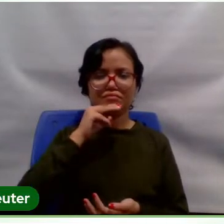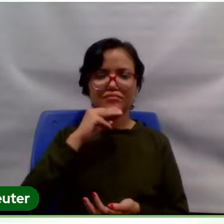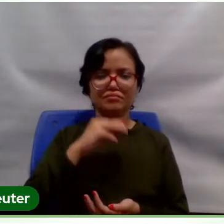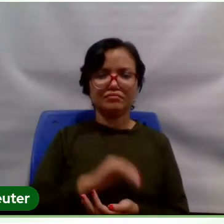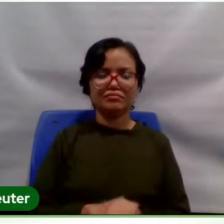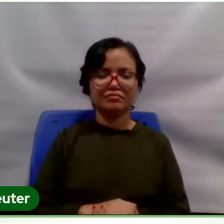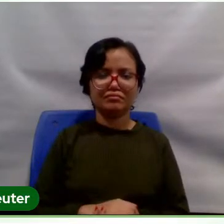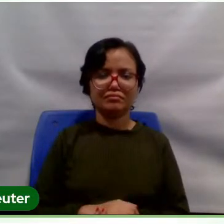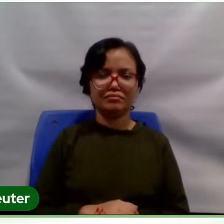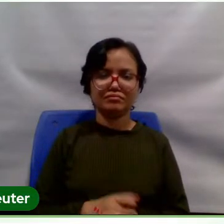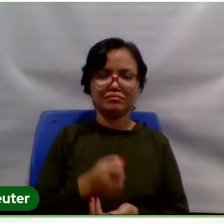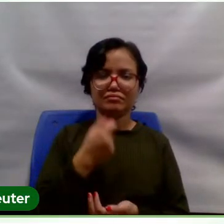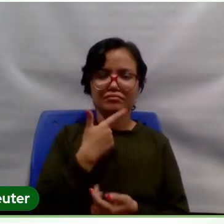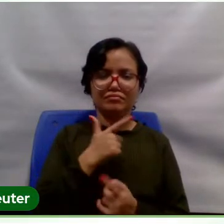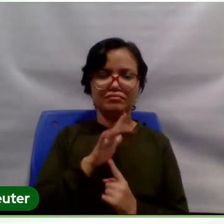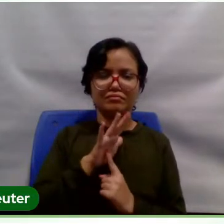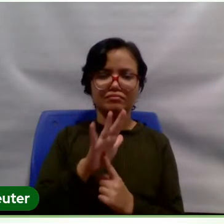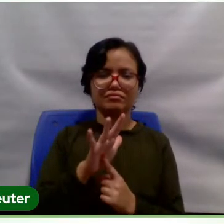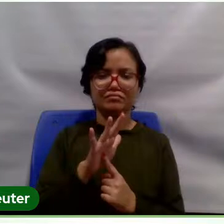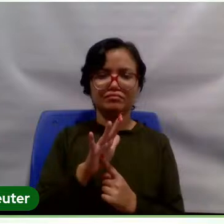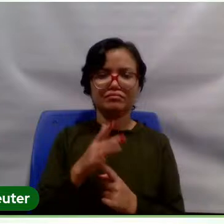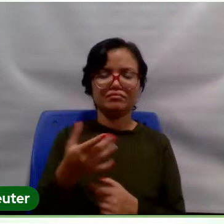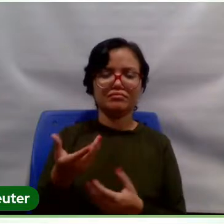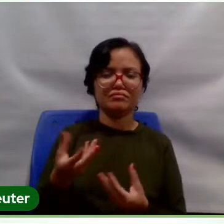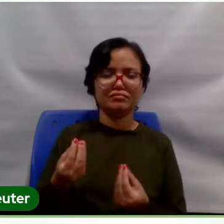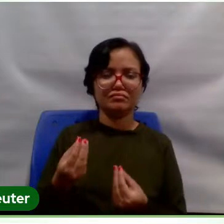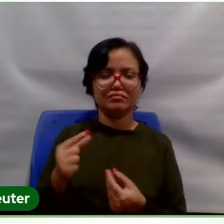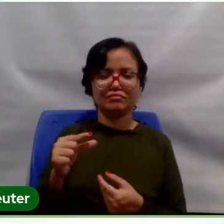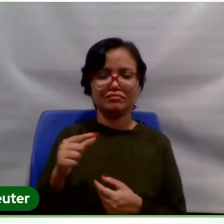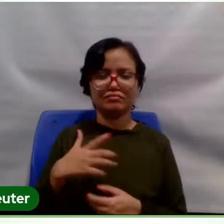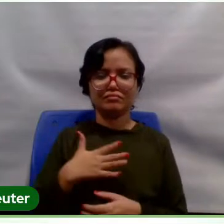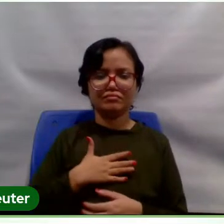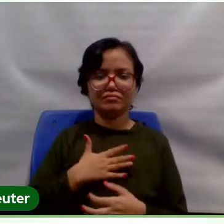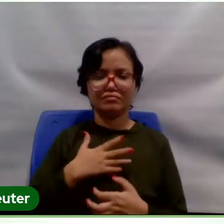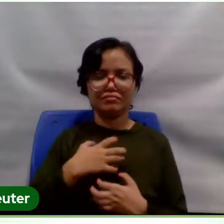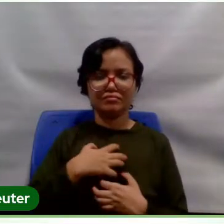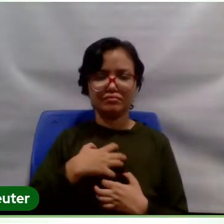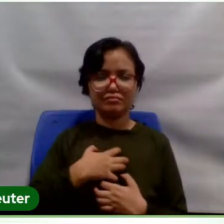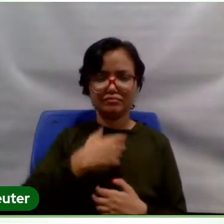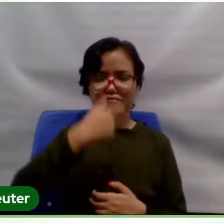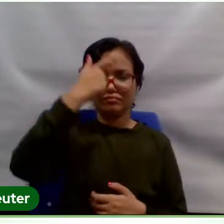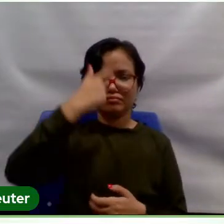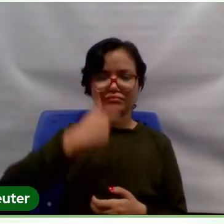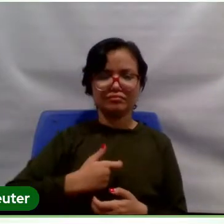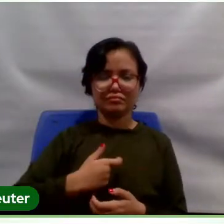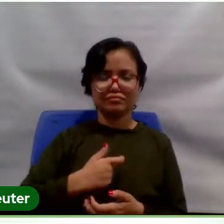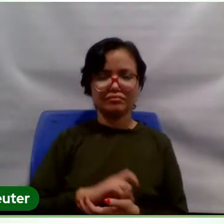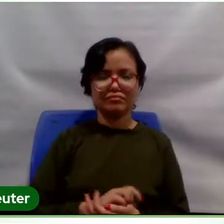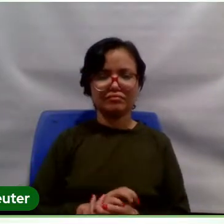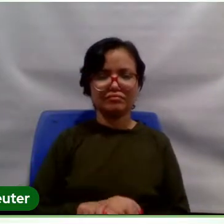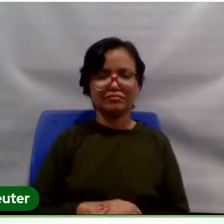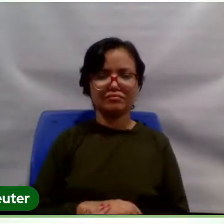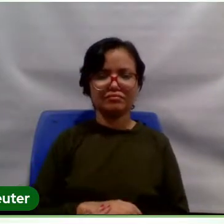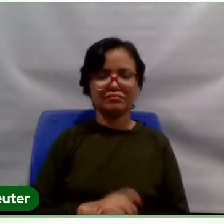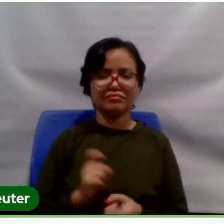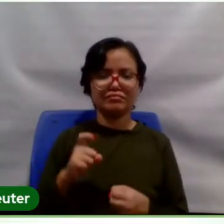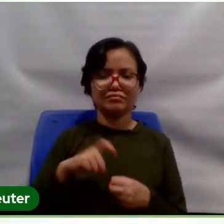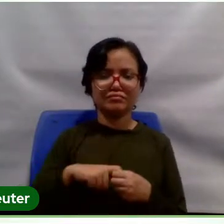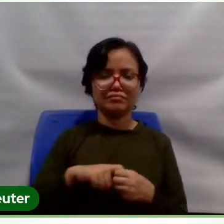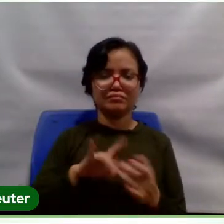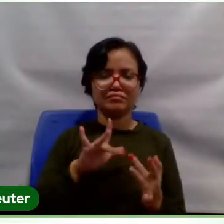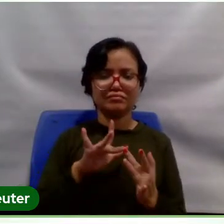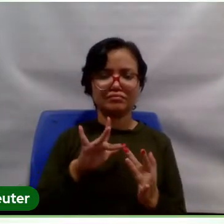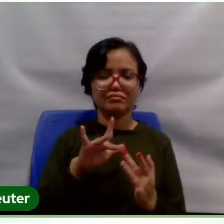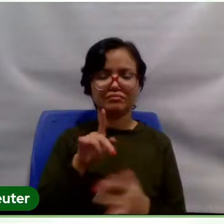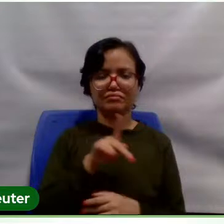Eu acho que isso demonstra muito um pouco do meu jeito de ser, né? Voltei a falar com o professor Maurílio